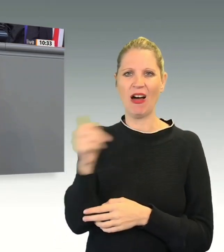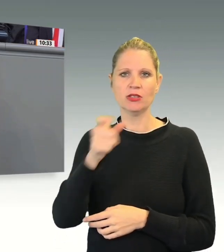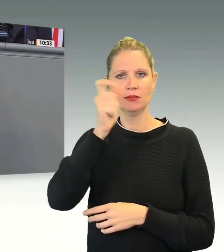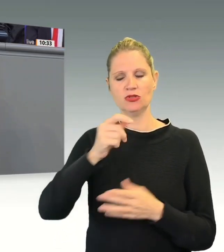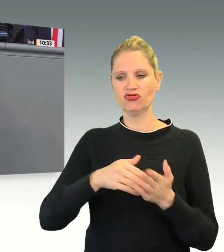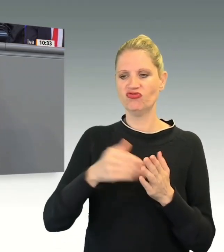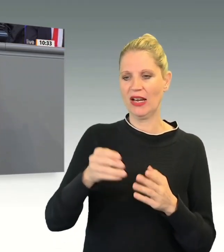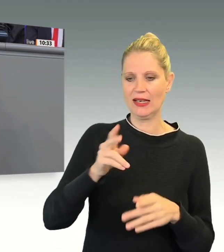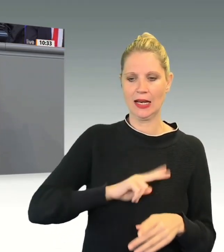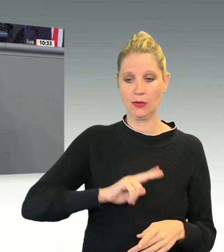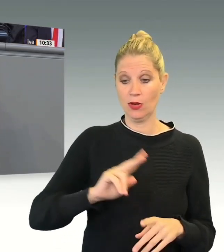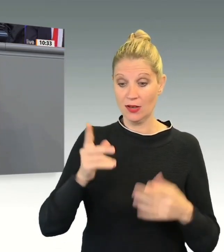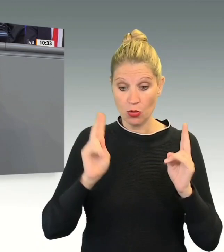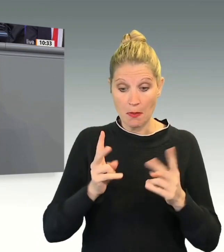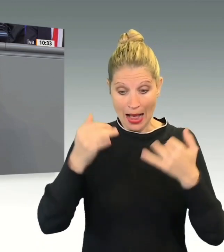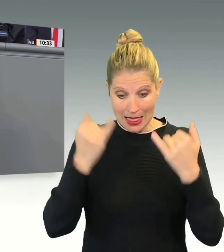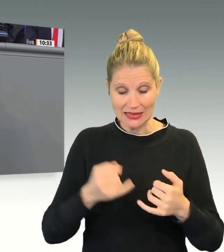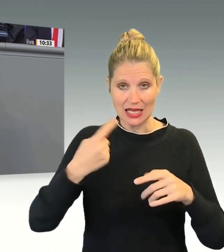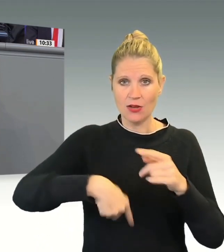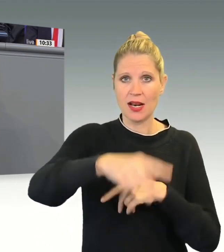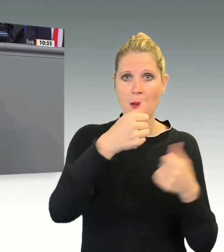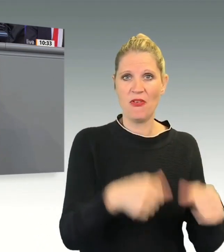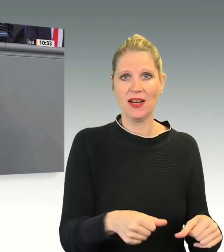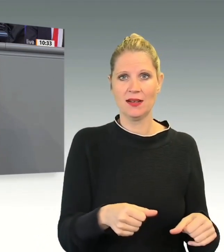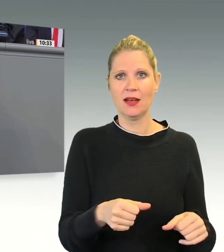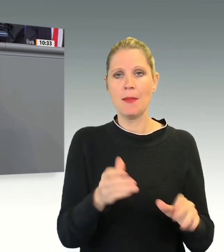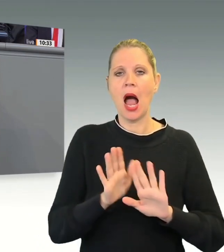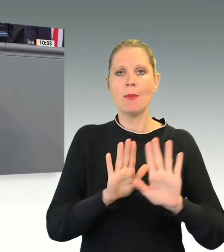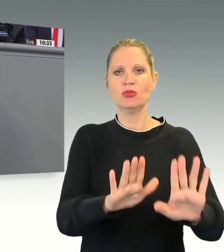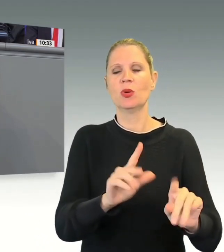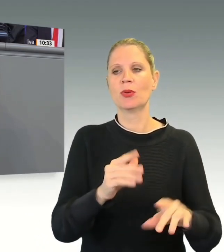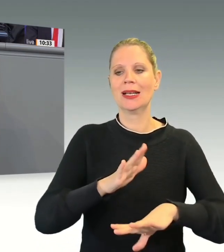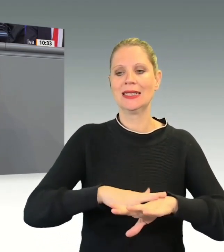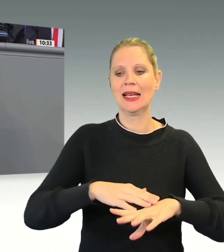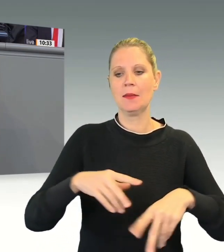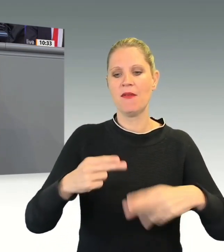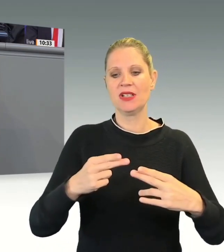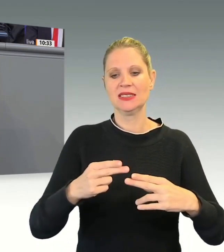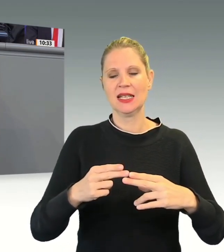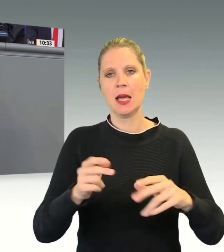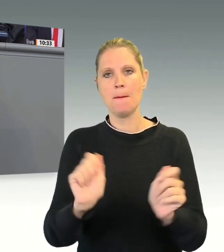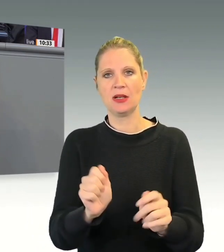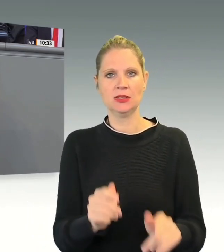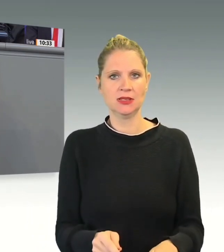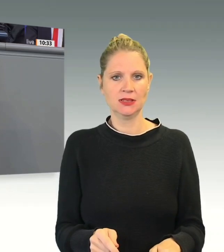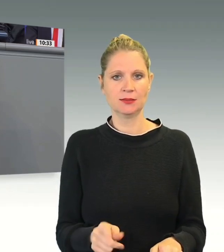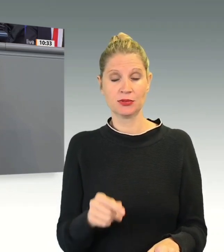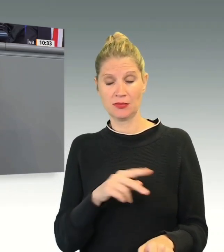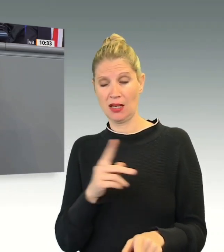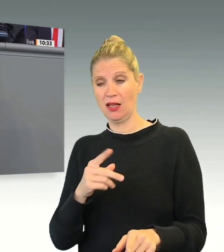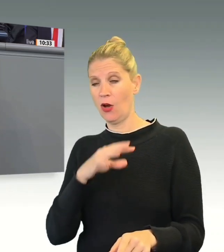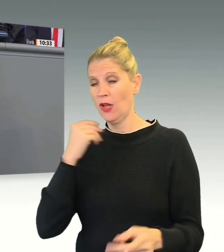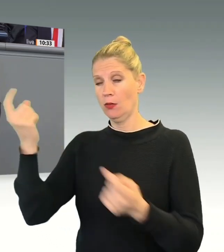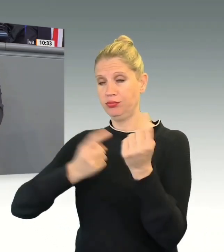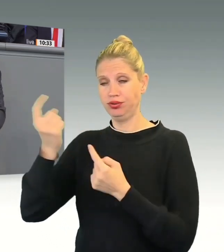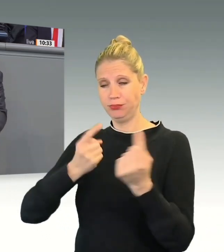Ihre Abschiebung ist lediglich vorübergehend ausgesetzt worden. Betrachtet man diese Zahl an Ausländern, die gar nicht